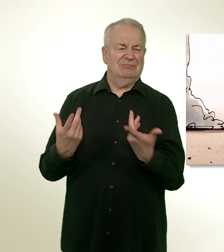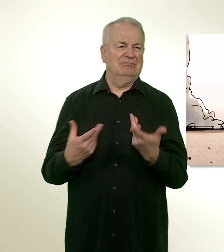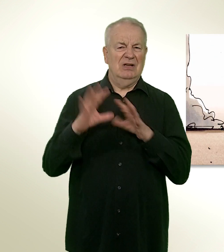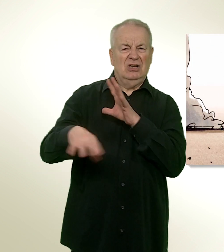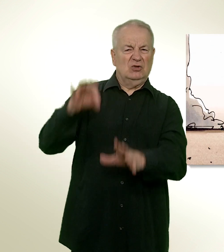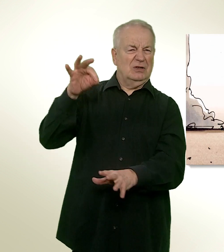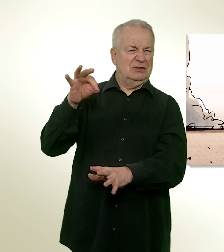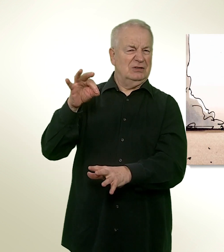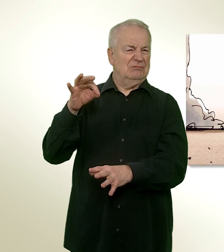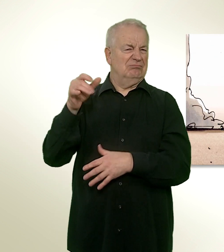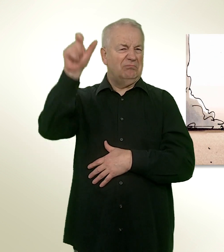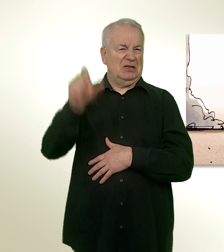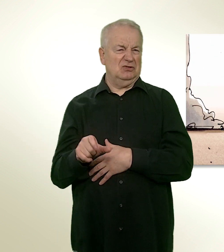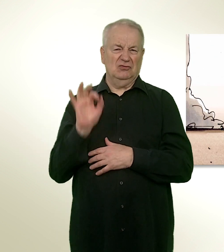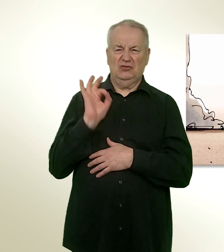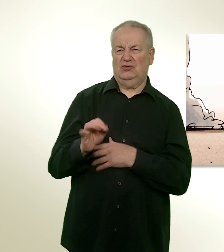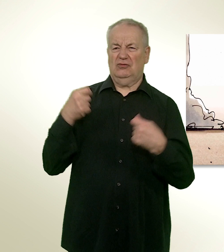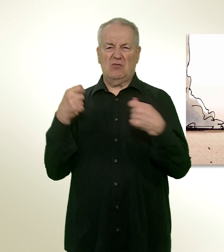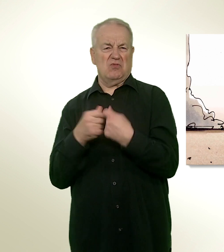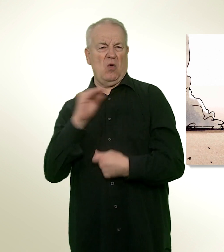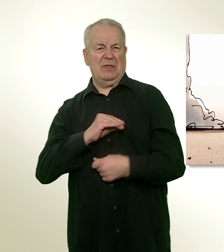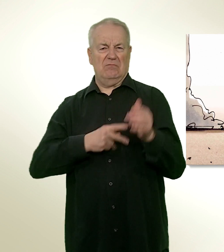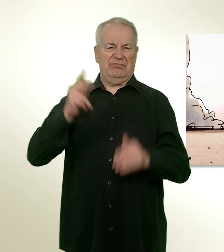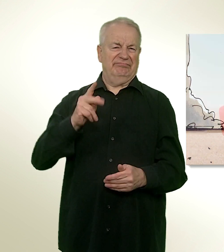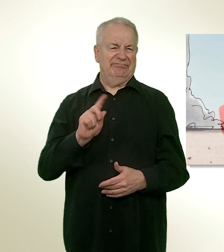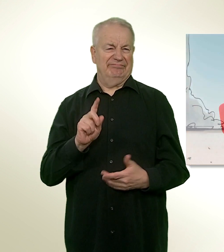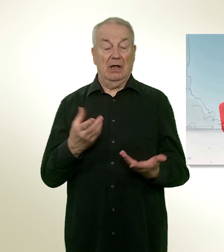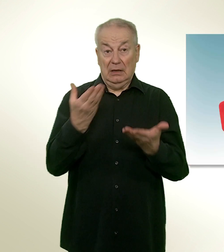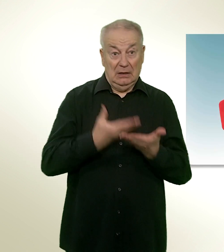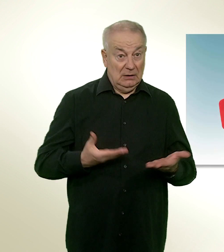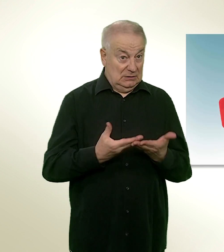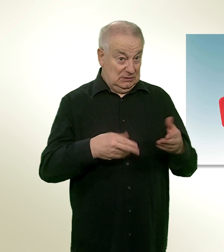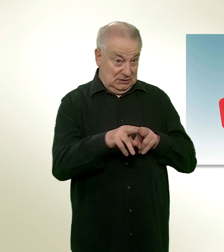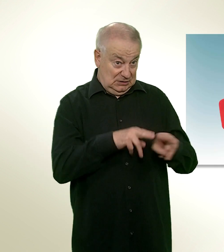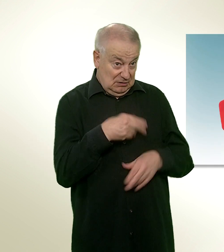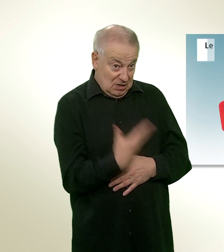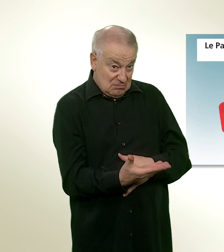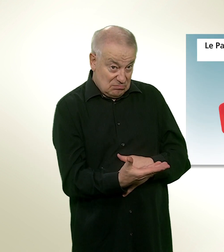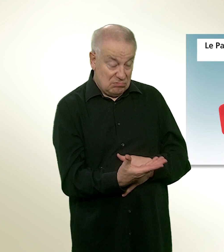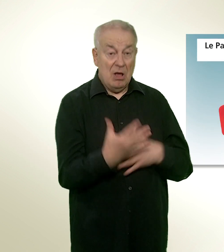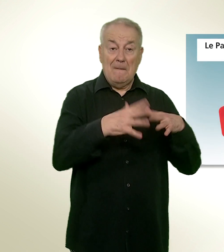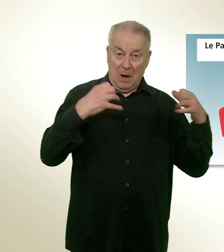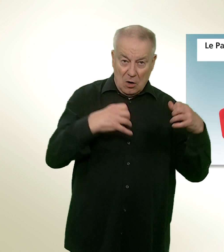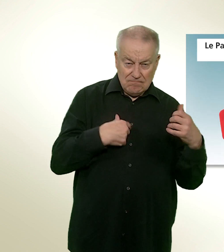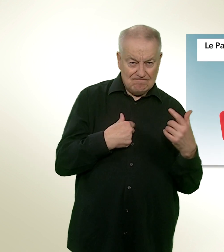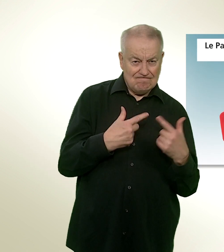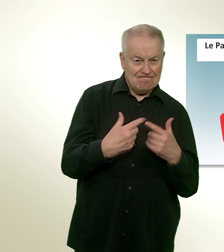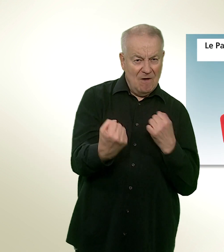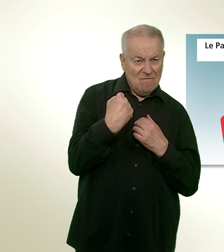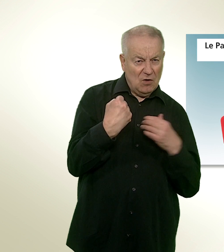choisirait pas pour juge les personnes les plus compétentes. Dans le système actuel, le Parlement tient compte de la force électorale des